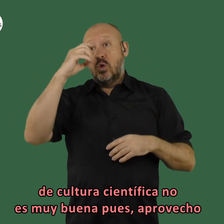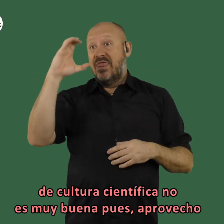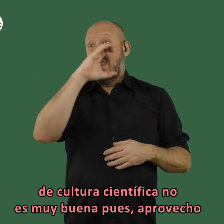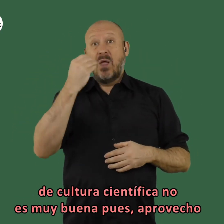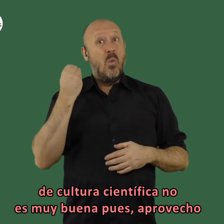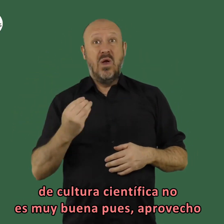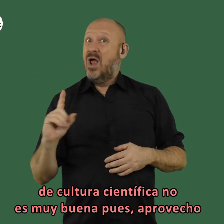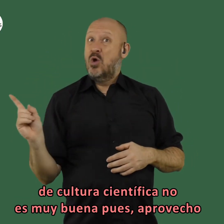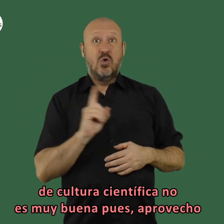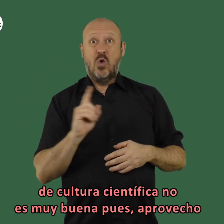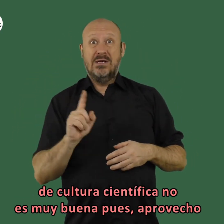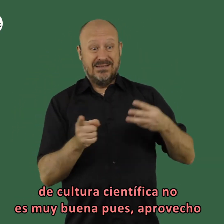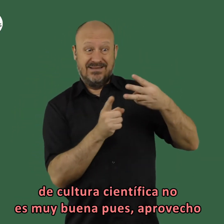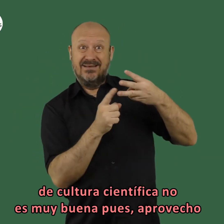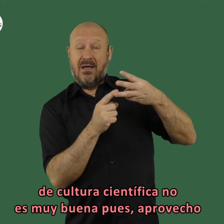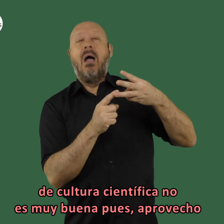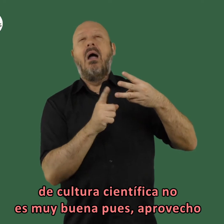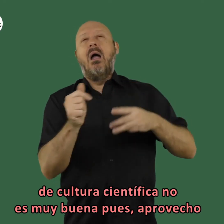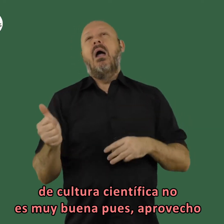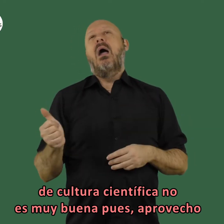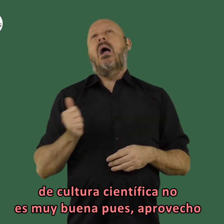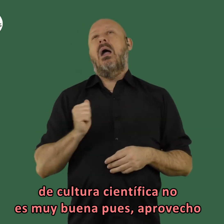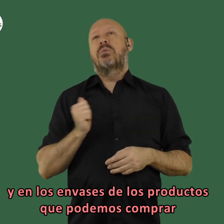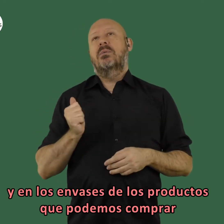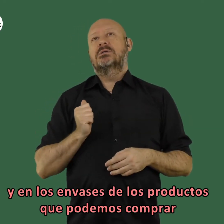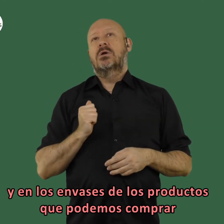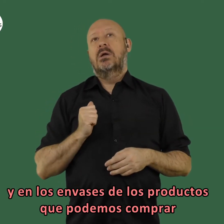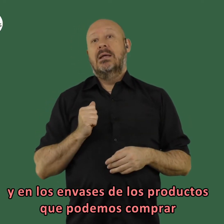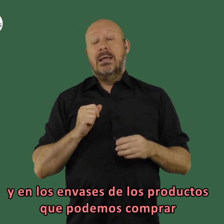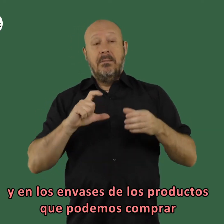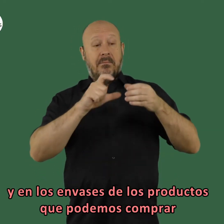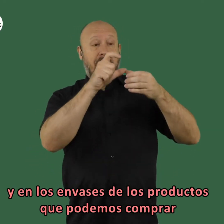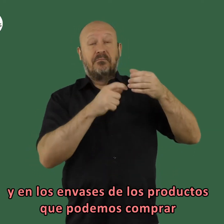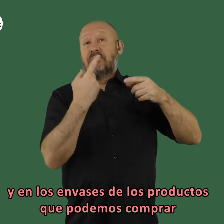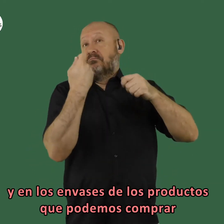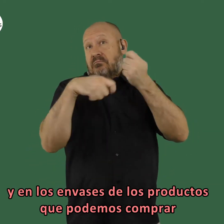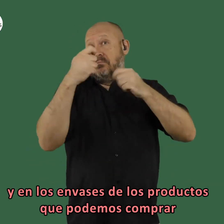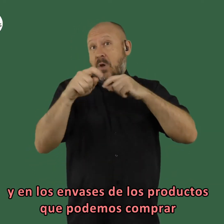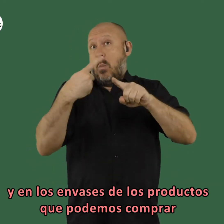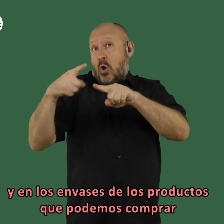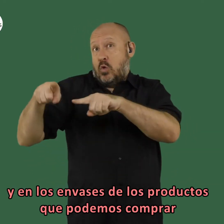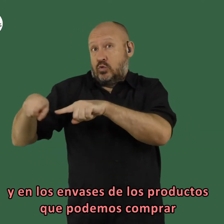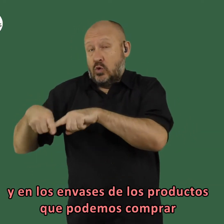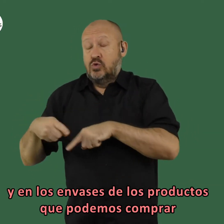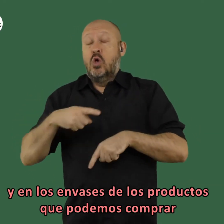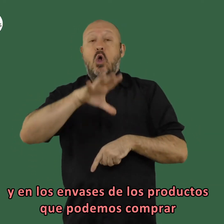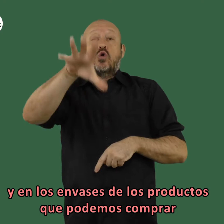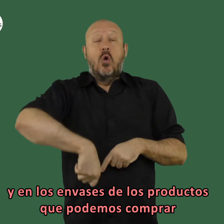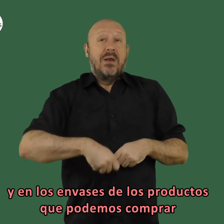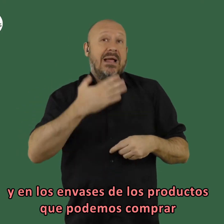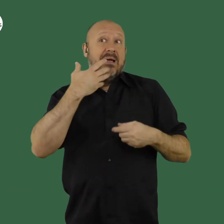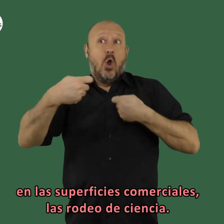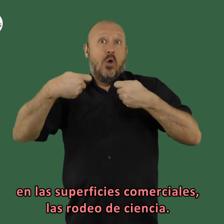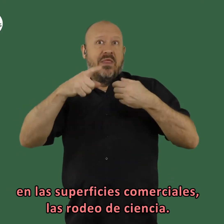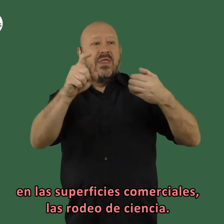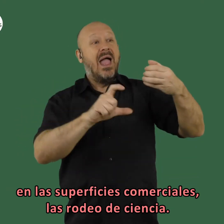cultura científica no es muy buena pues aprovecho y en los envases de los productos que